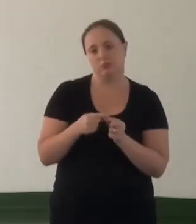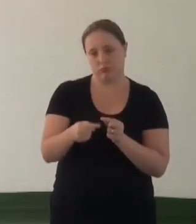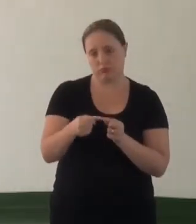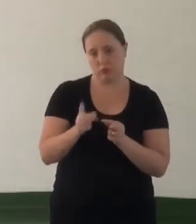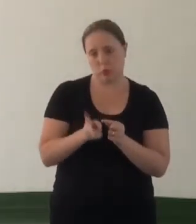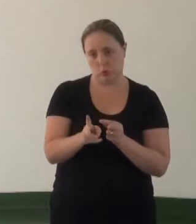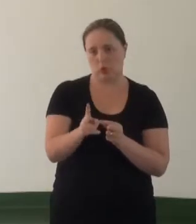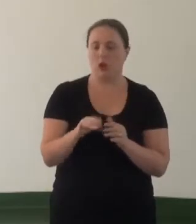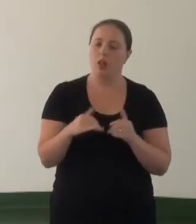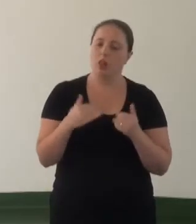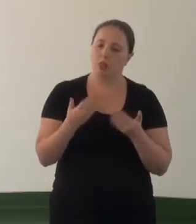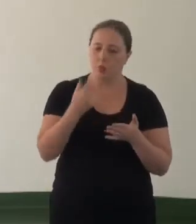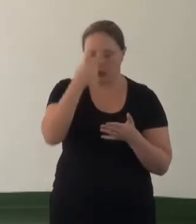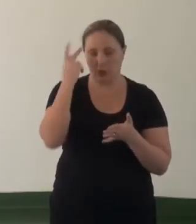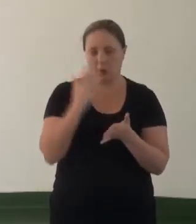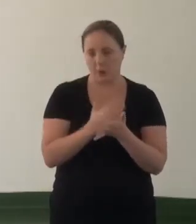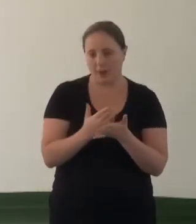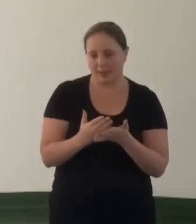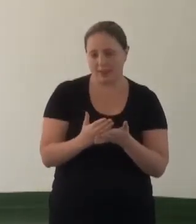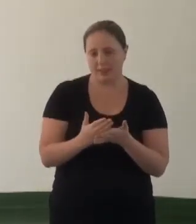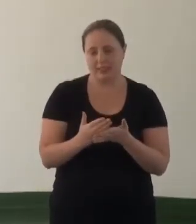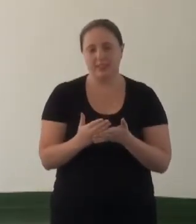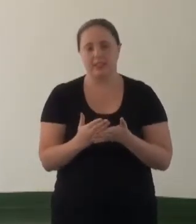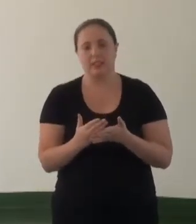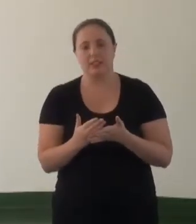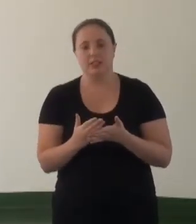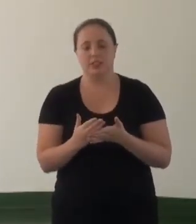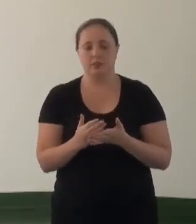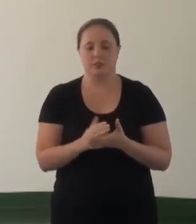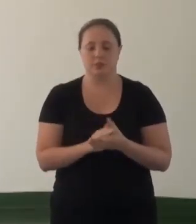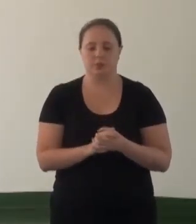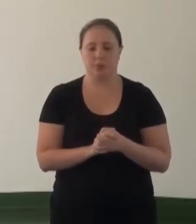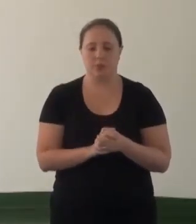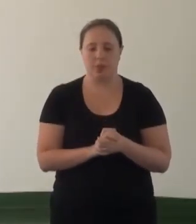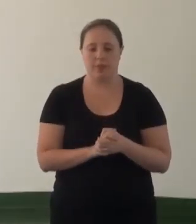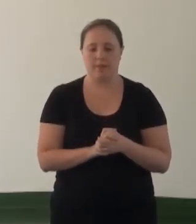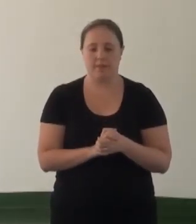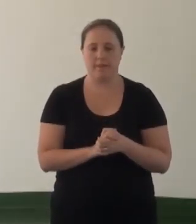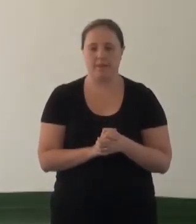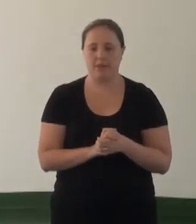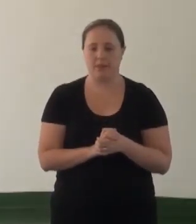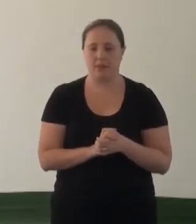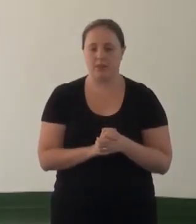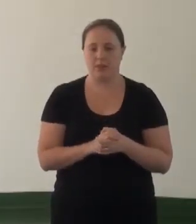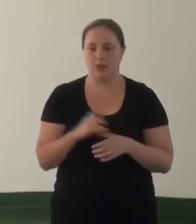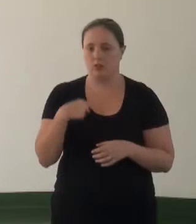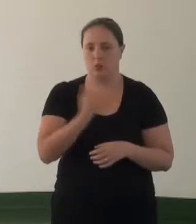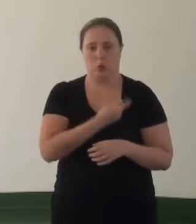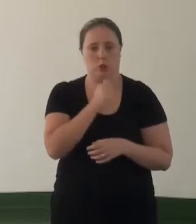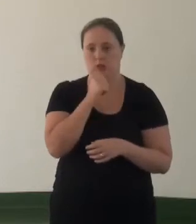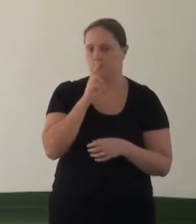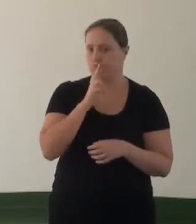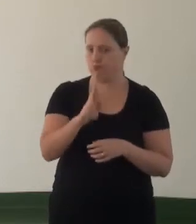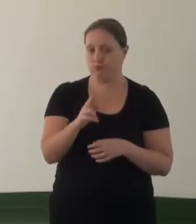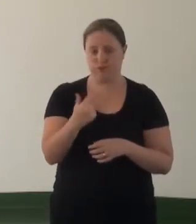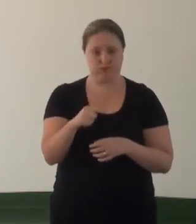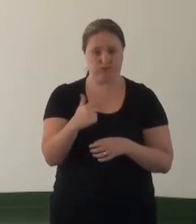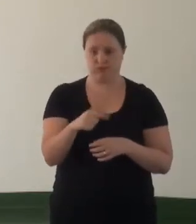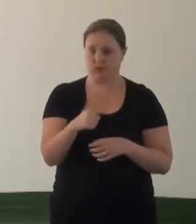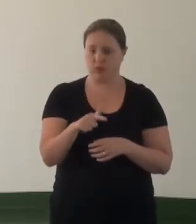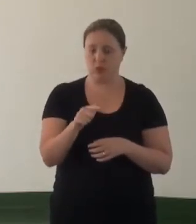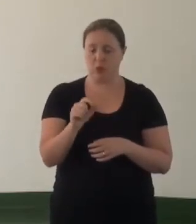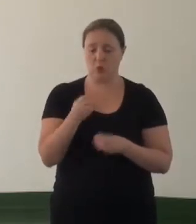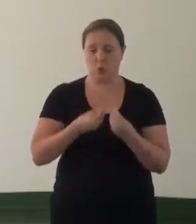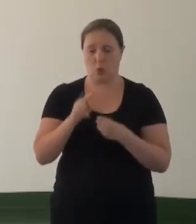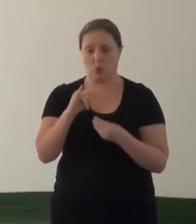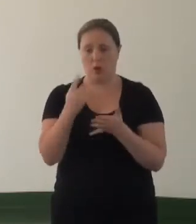o pessoal começa a entrar em... vai ser agora assinar o aviso. Então, a gente não tem resposta ainda o que